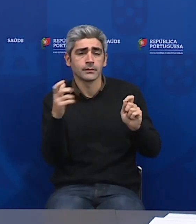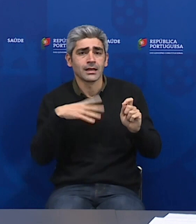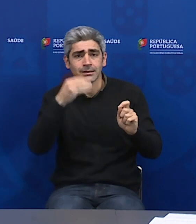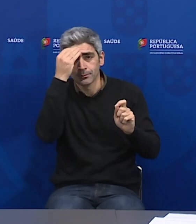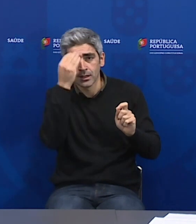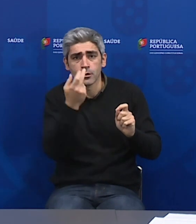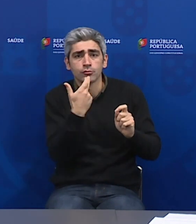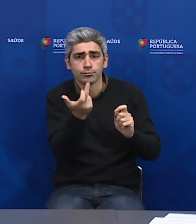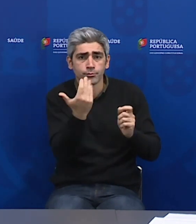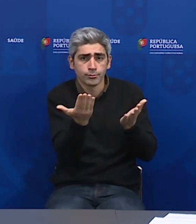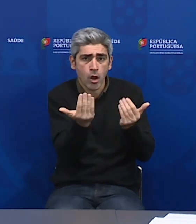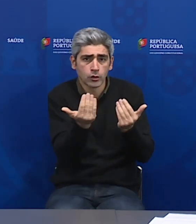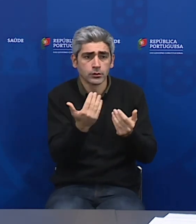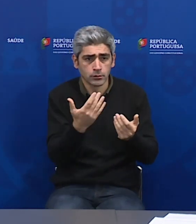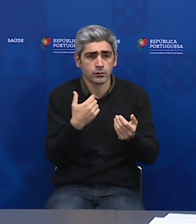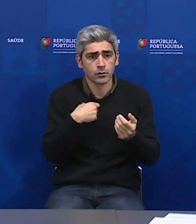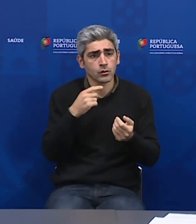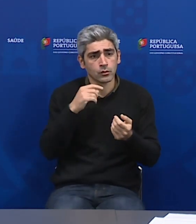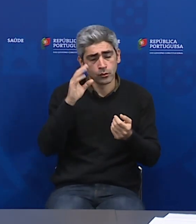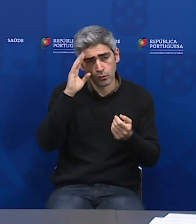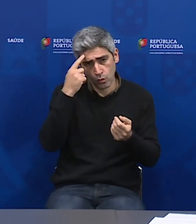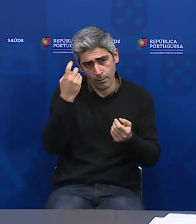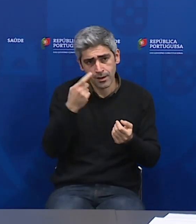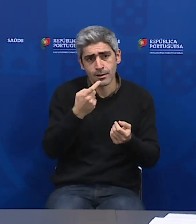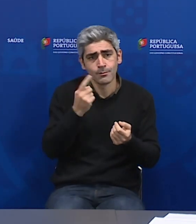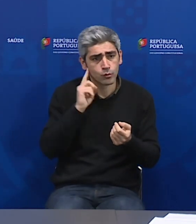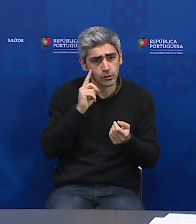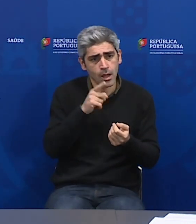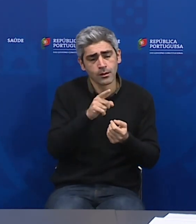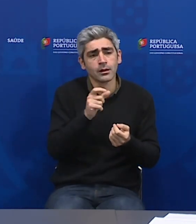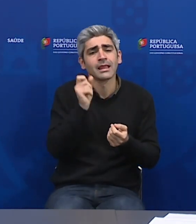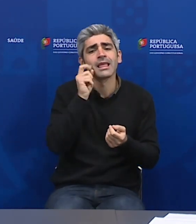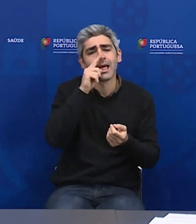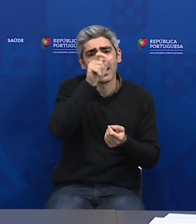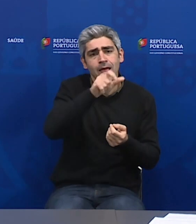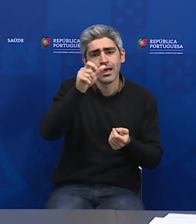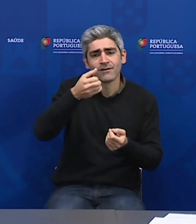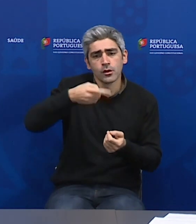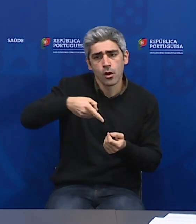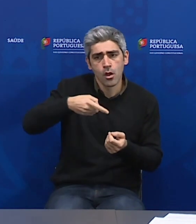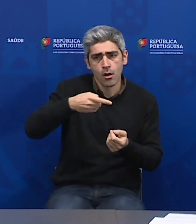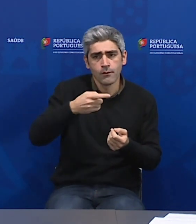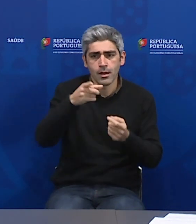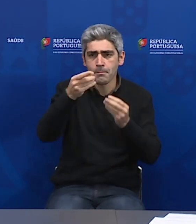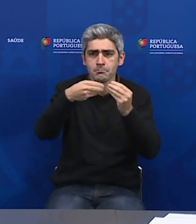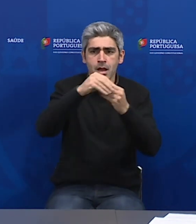eu compreendo que também registro que é importante que responda a isto. Quem são as 29 vítimas? Acho que é muito